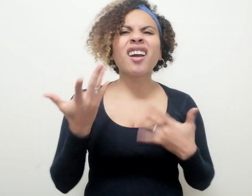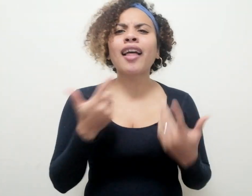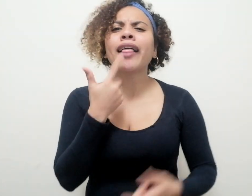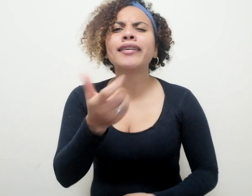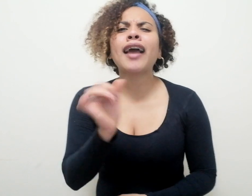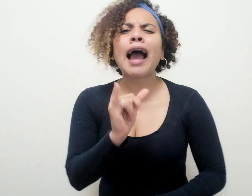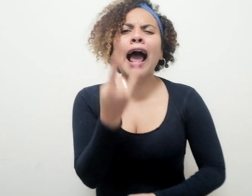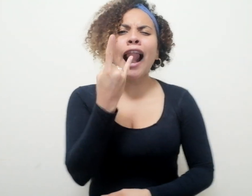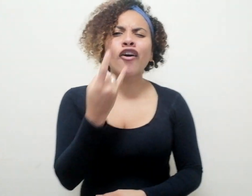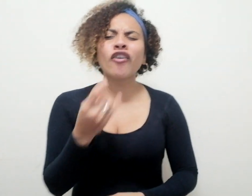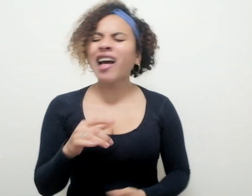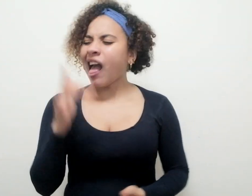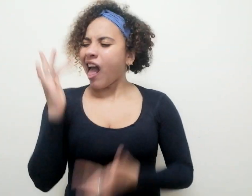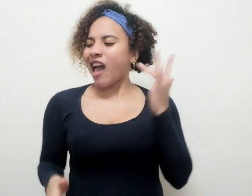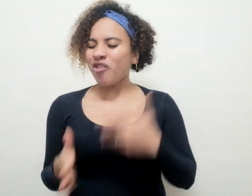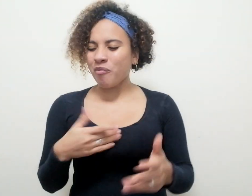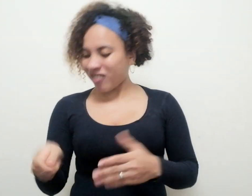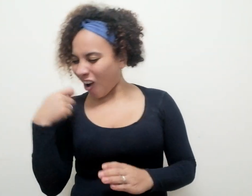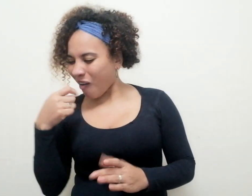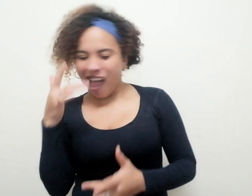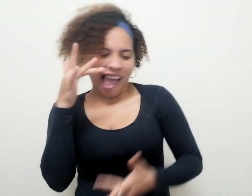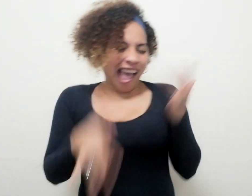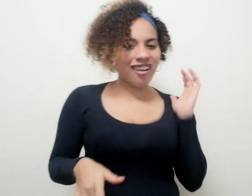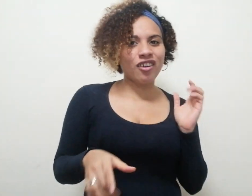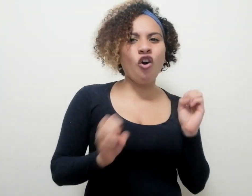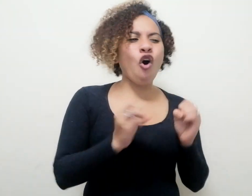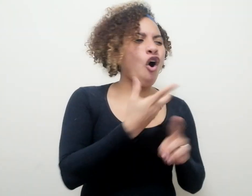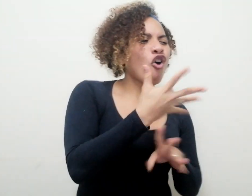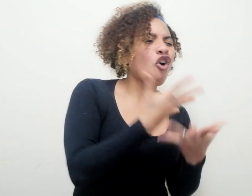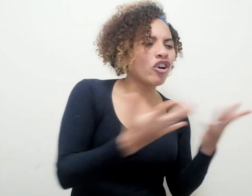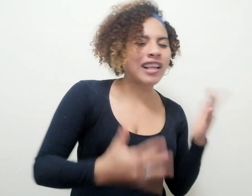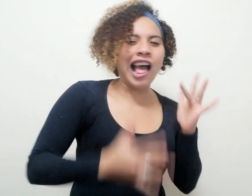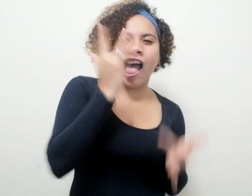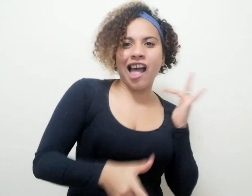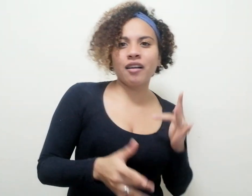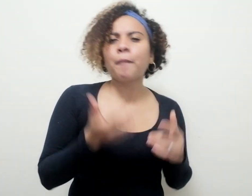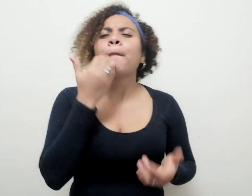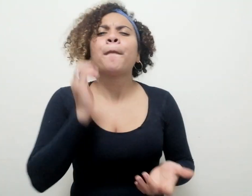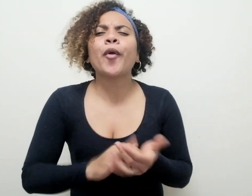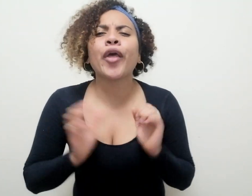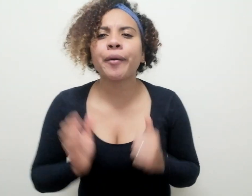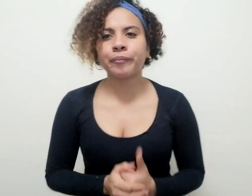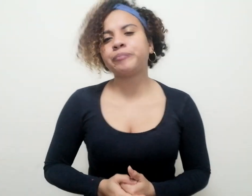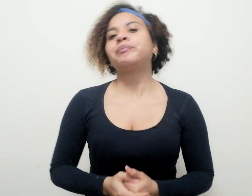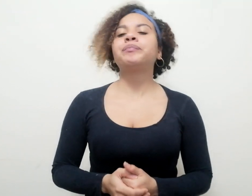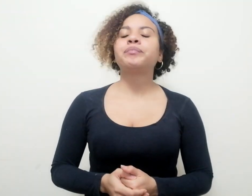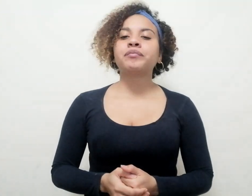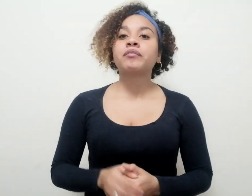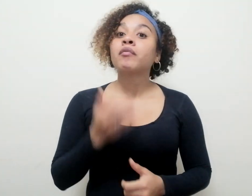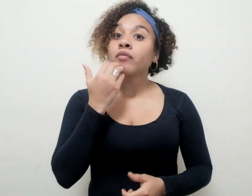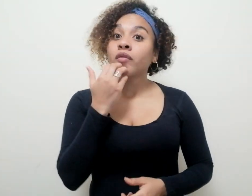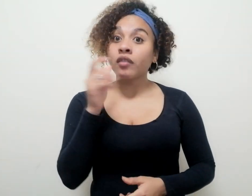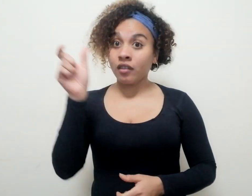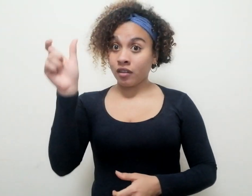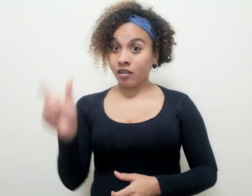o hacer cosas inapropiadas mientras el otro almuerza. Por ejemplo, enseñarles que se está